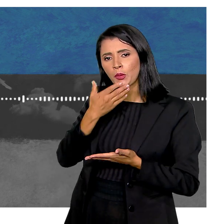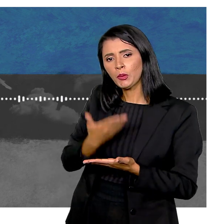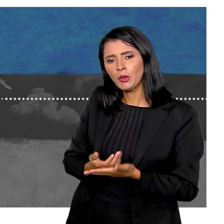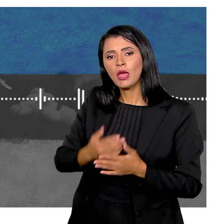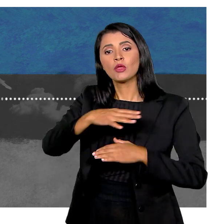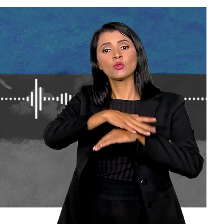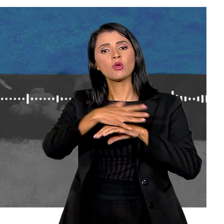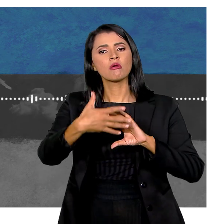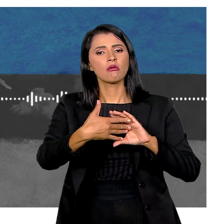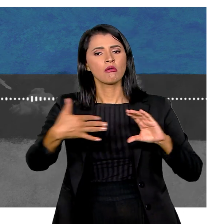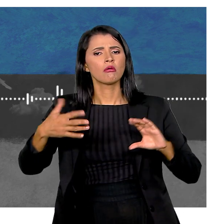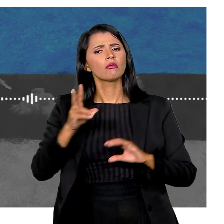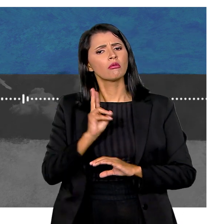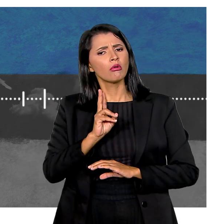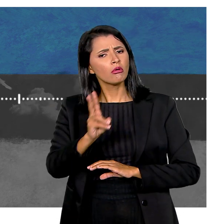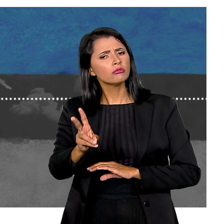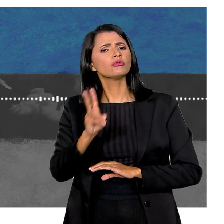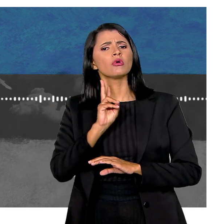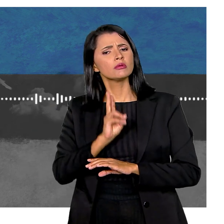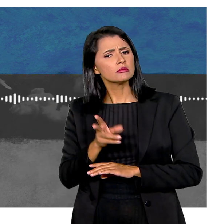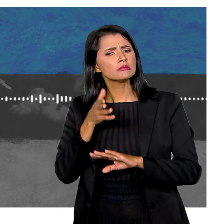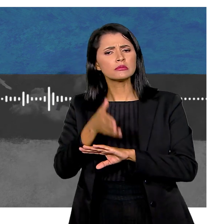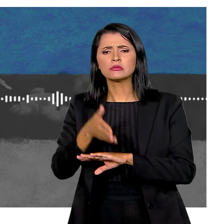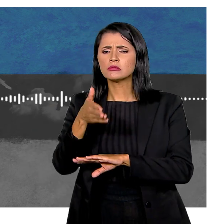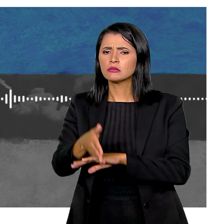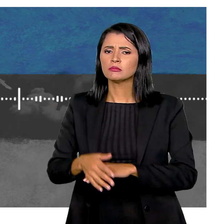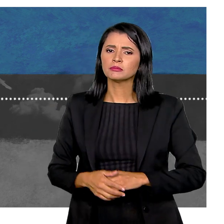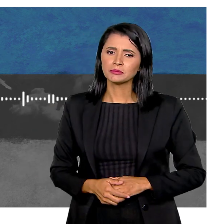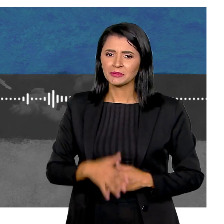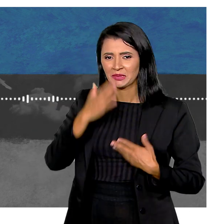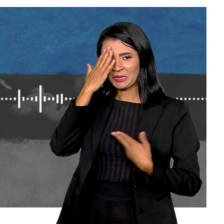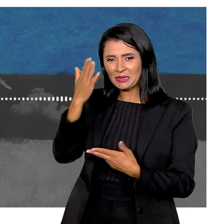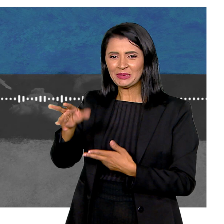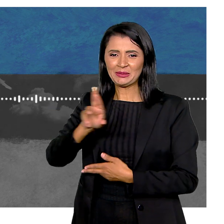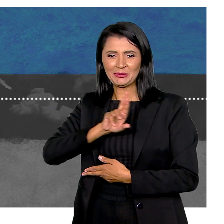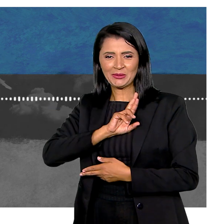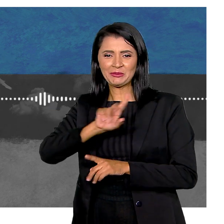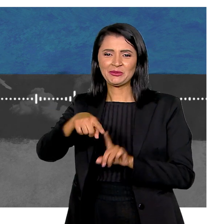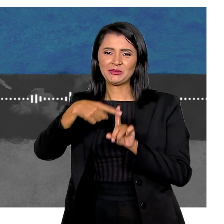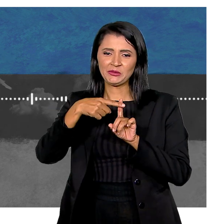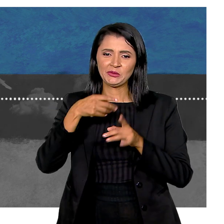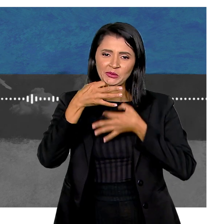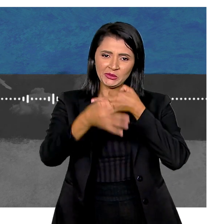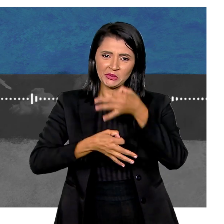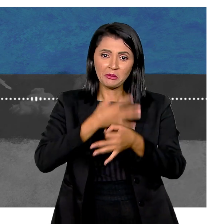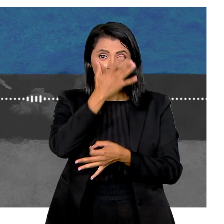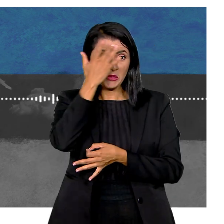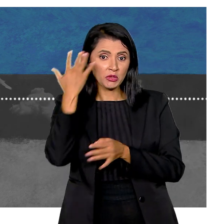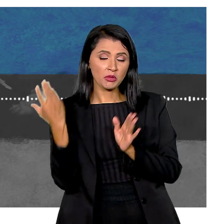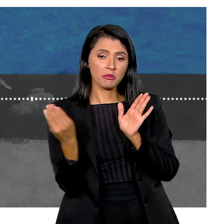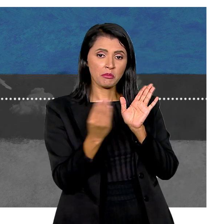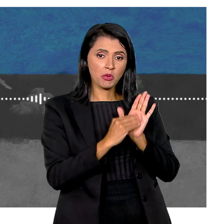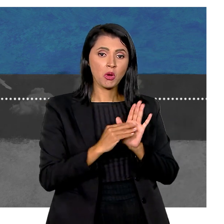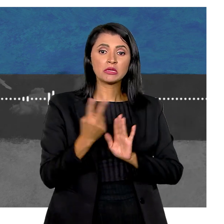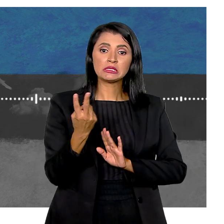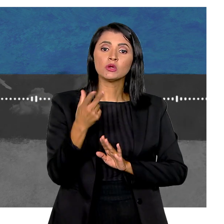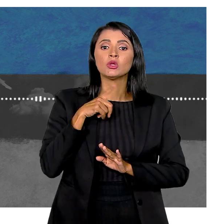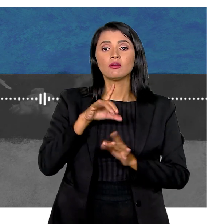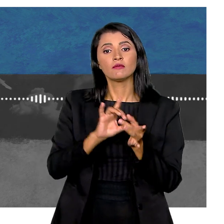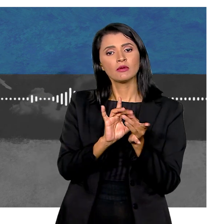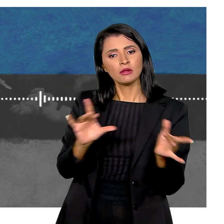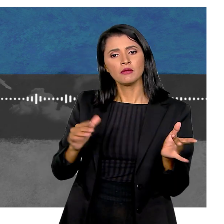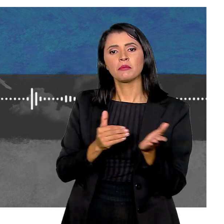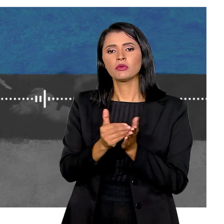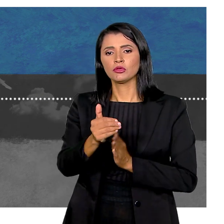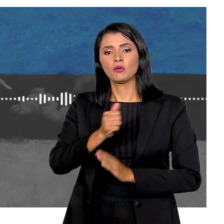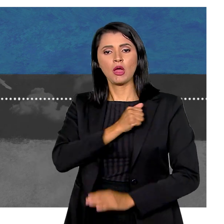doenças raras continuasse a ser exibido A gente agradece pelo retorno positivo e pelas sugestões E para quem quiser pôr na agenda, a segunda temporada vai estar disponível